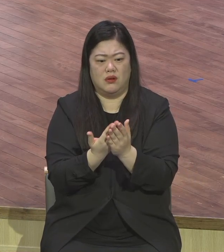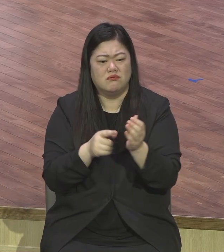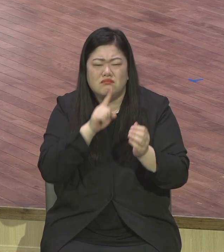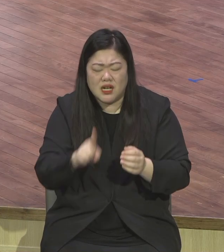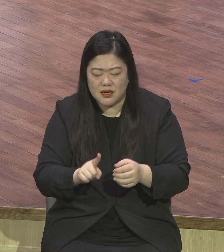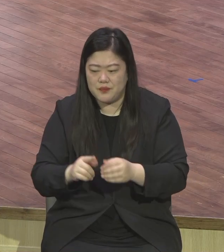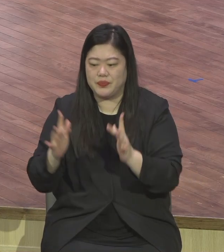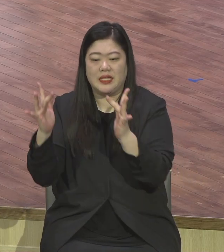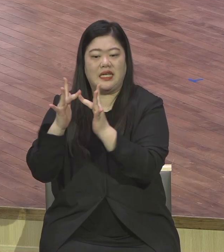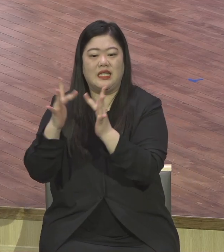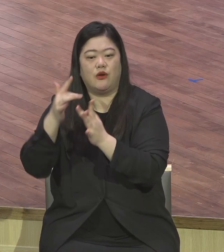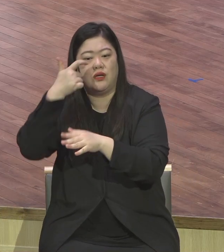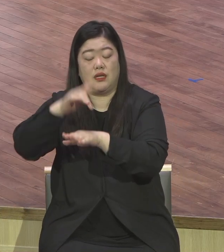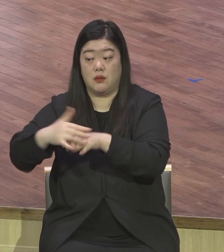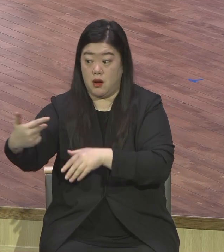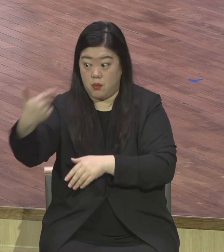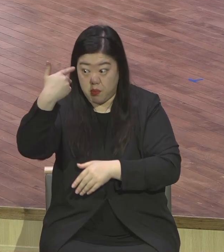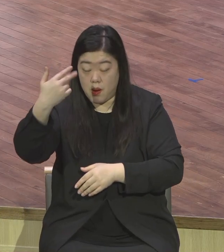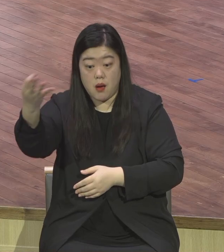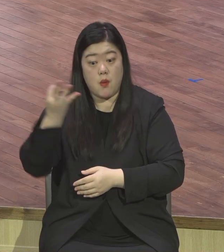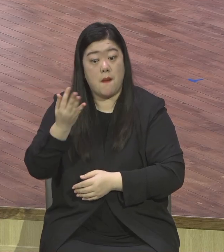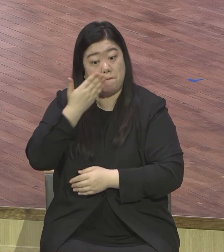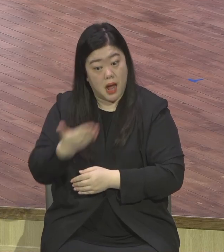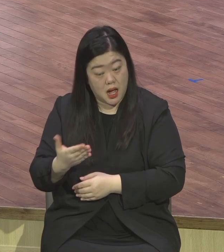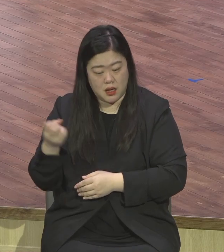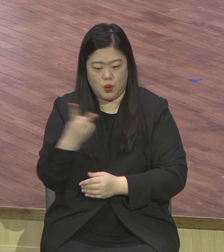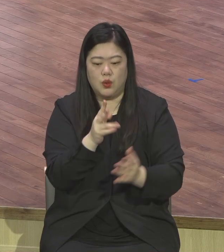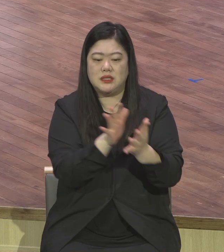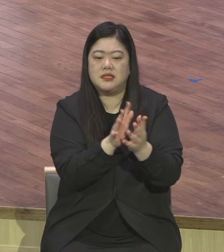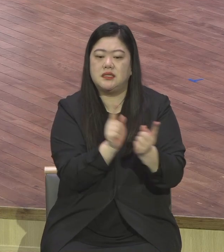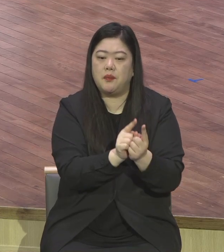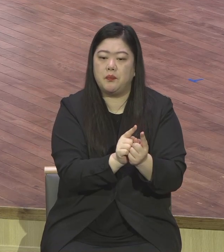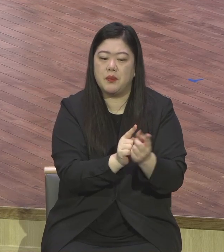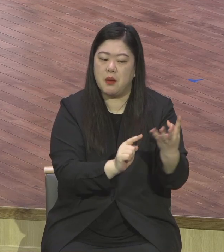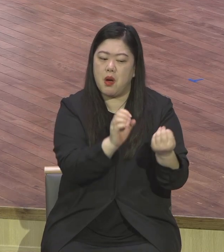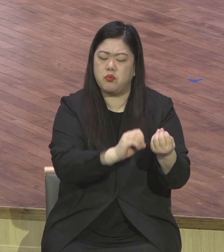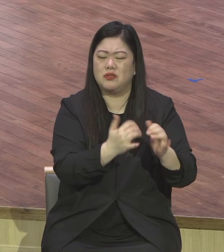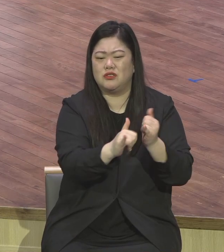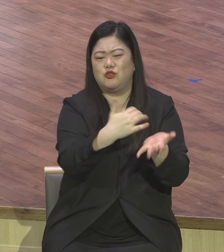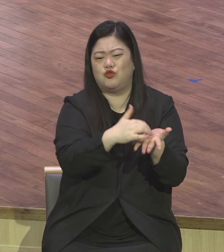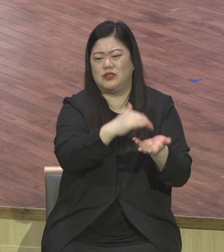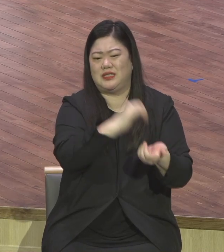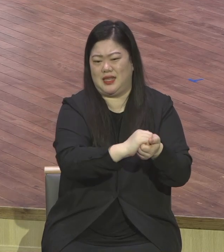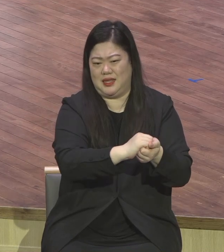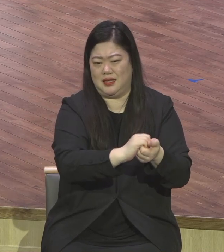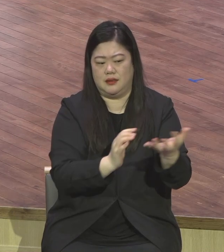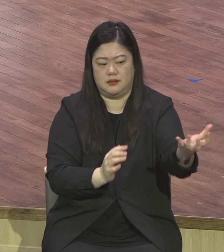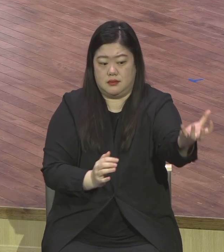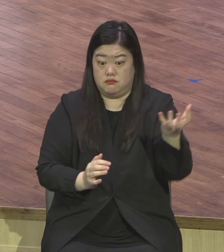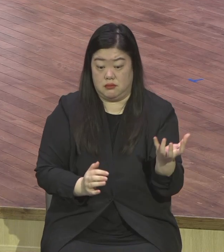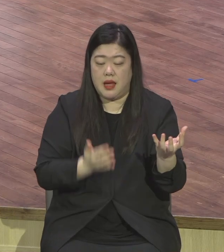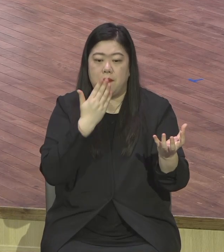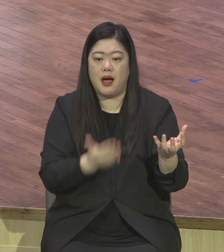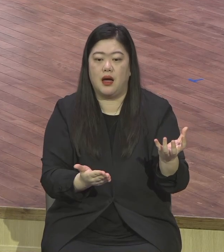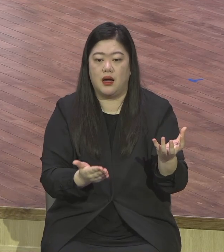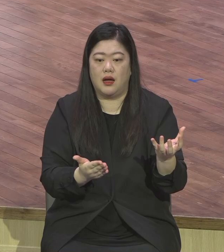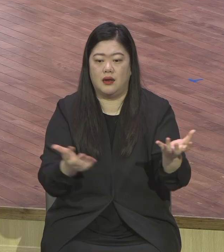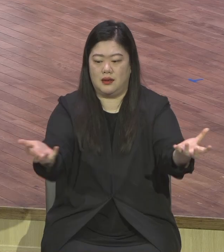초청을 위해서 그렇게 집중 기도하고 온라인 진행하고 있습니다. 5월 23일과